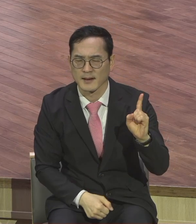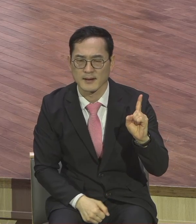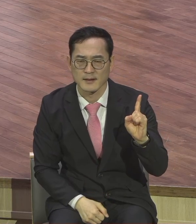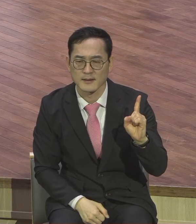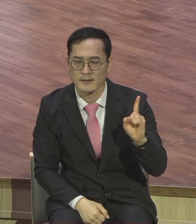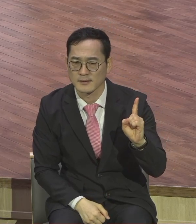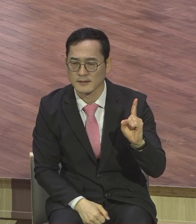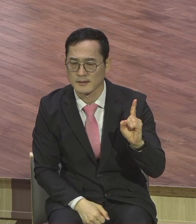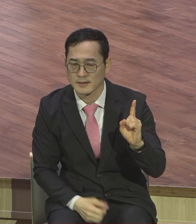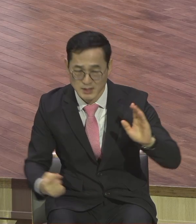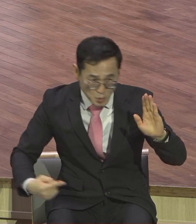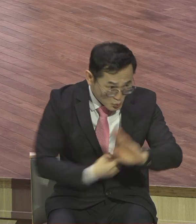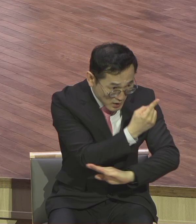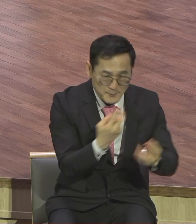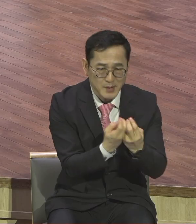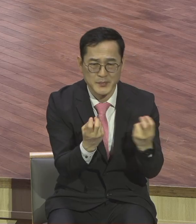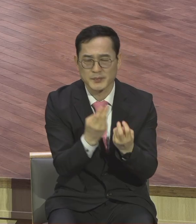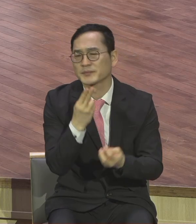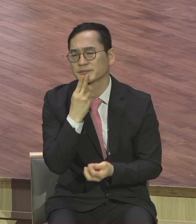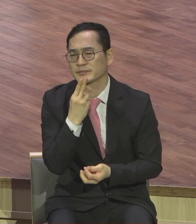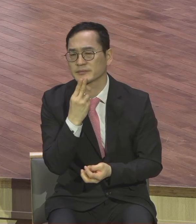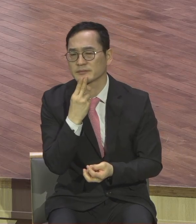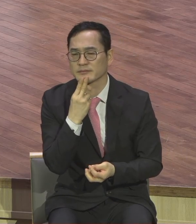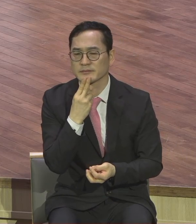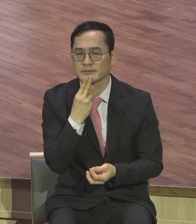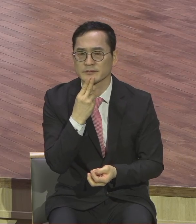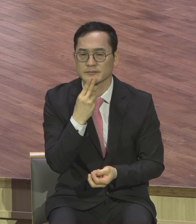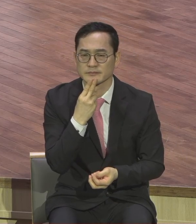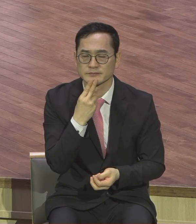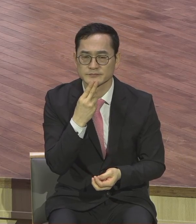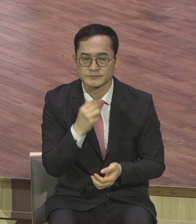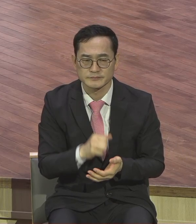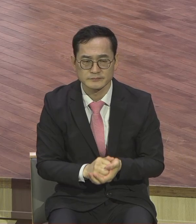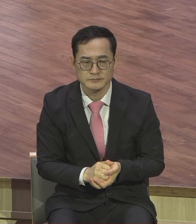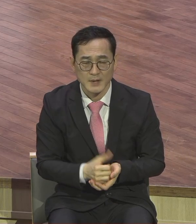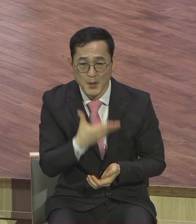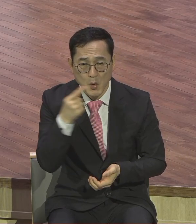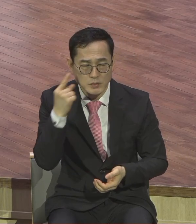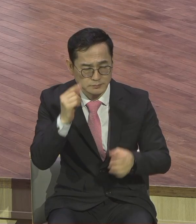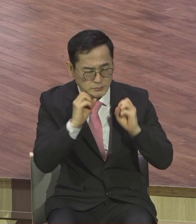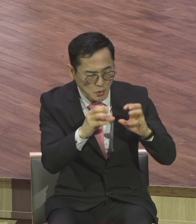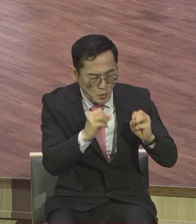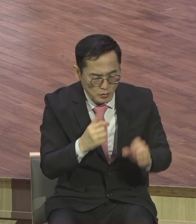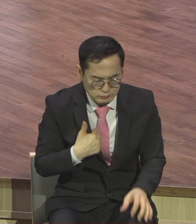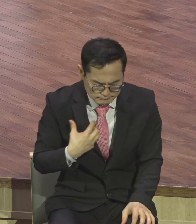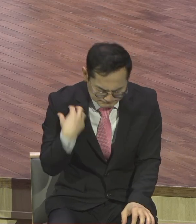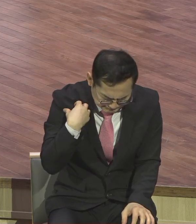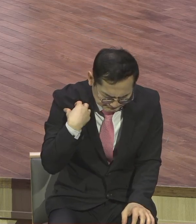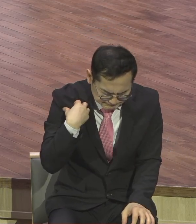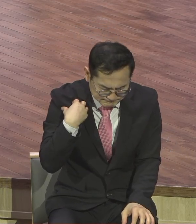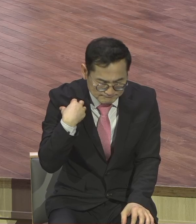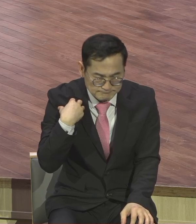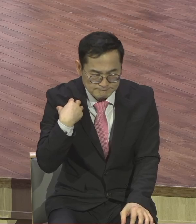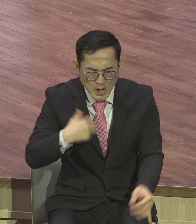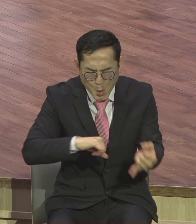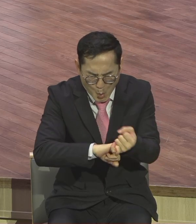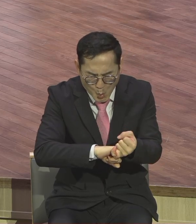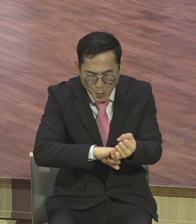현장에서 전해야만 하는 당연성 필연성 절대성 이건 해도 되고 안 해도 되는 게 아니에요